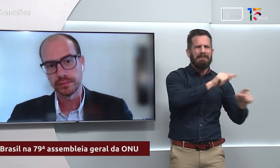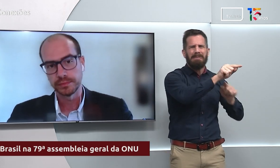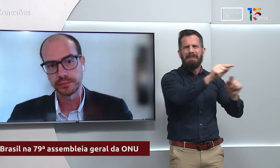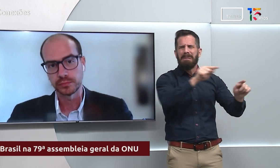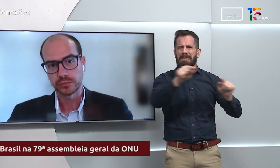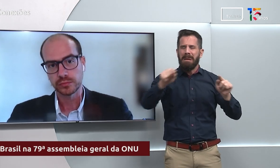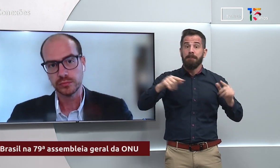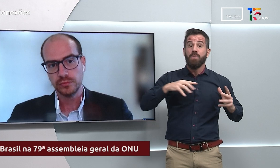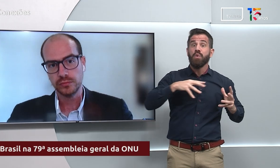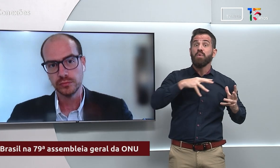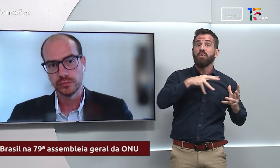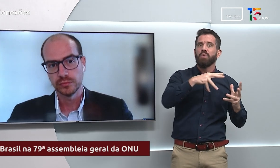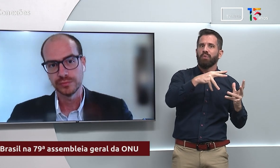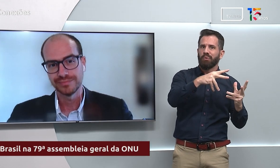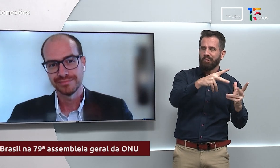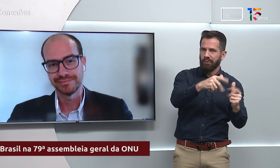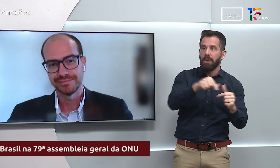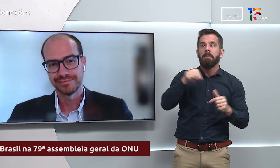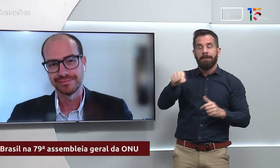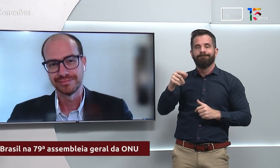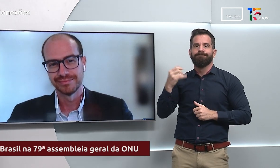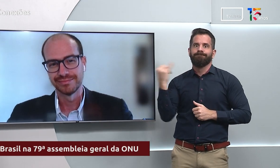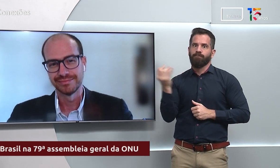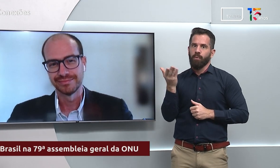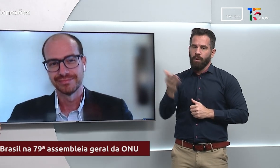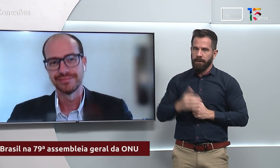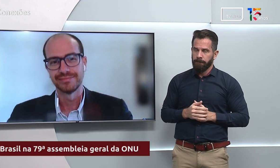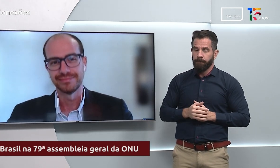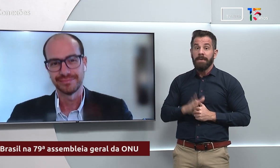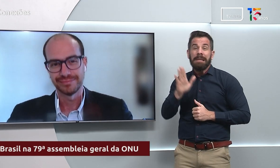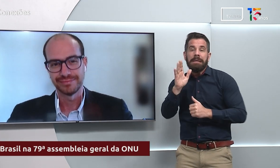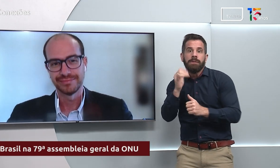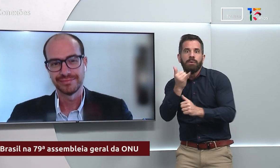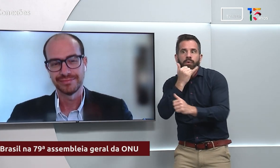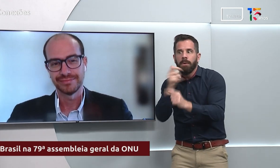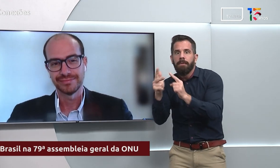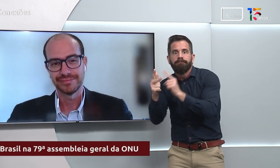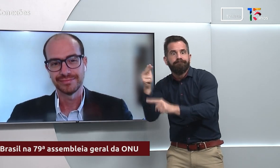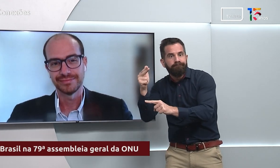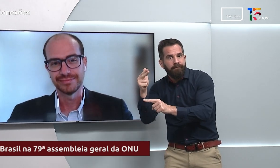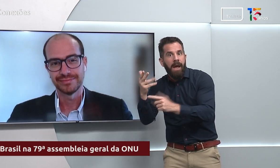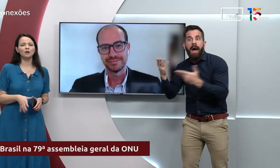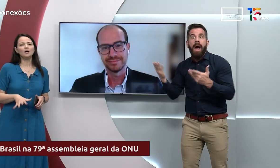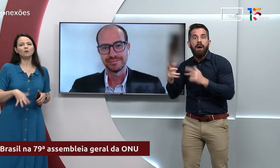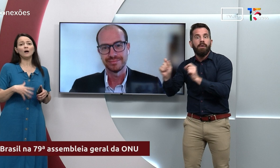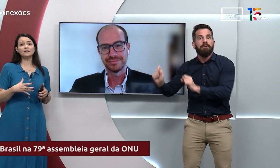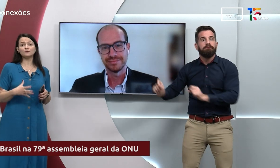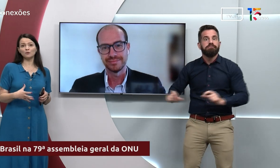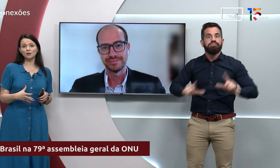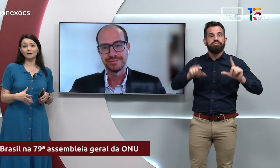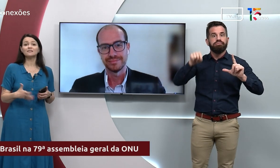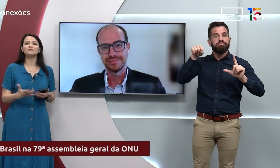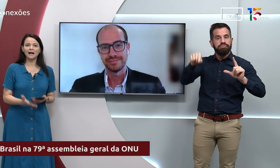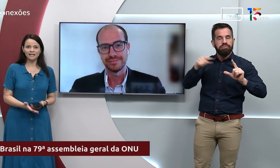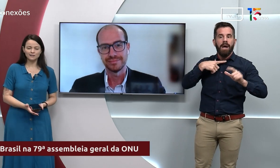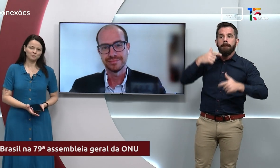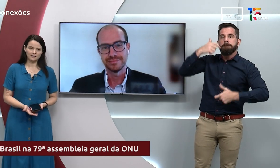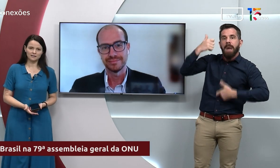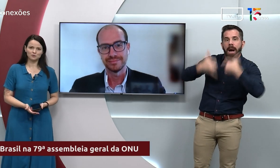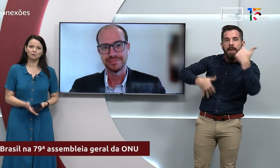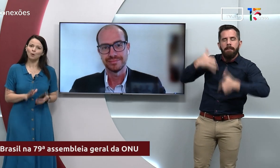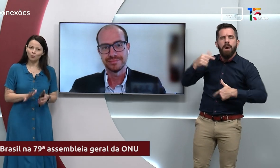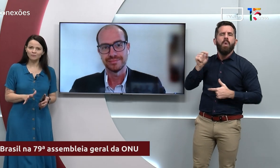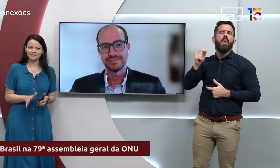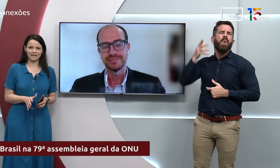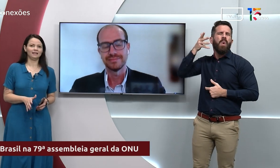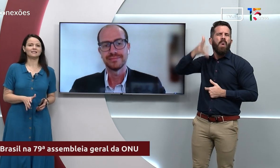Professor, agora sim a gente vai conferir o nosso material que vai explicar um pouquinho para o nosso público quais foram as falas do